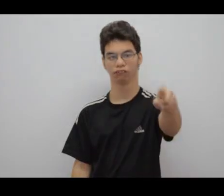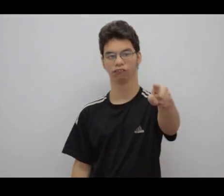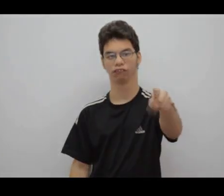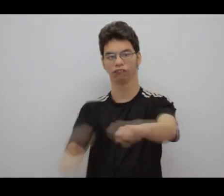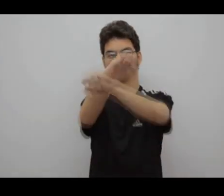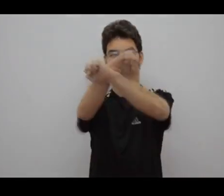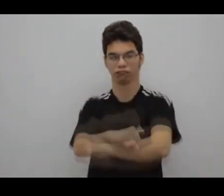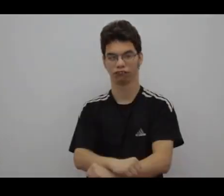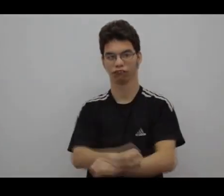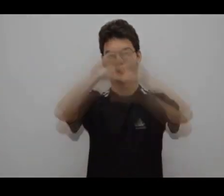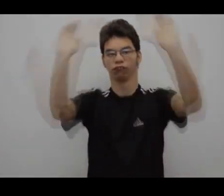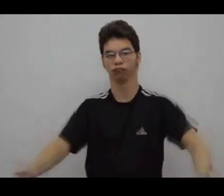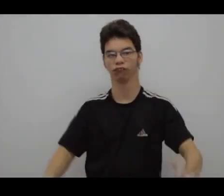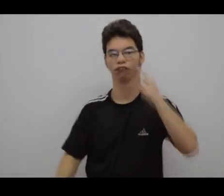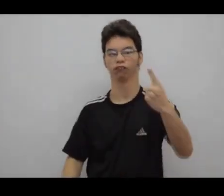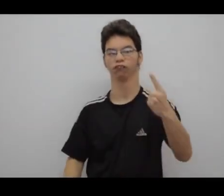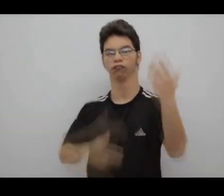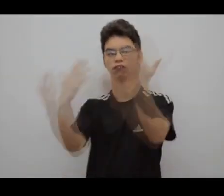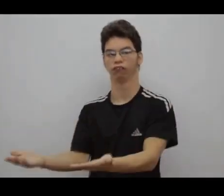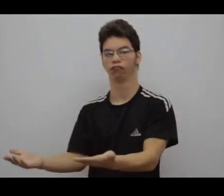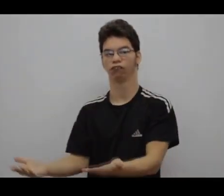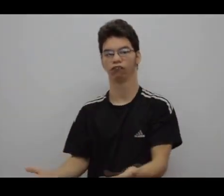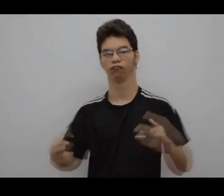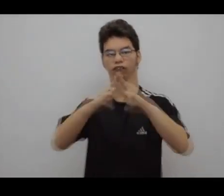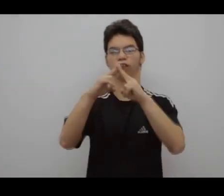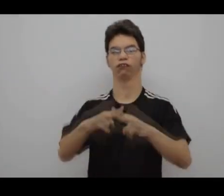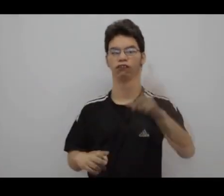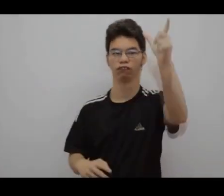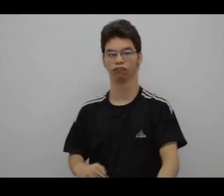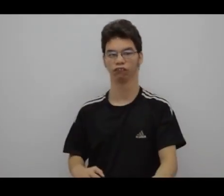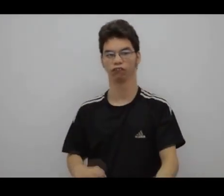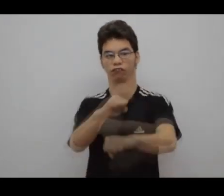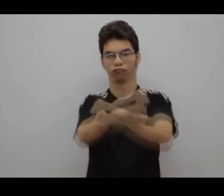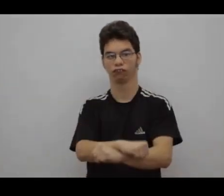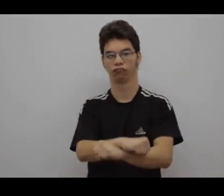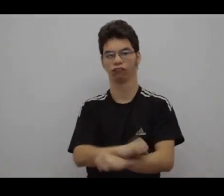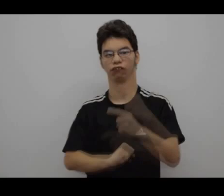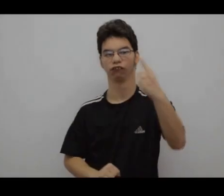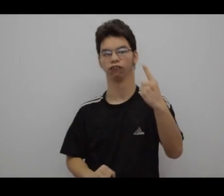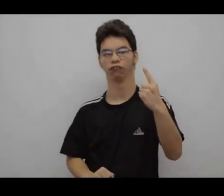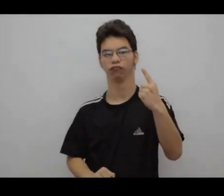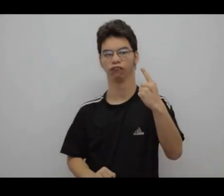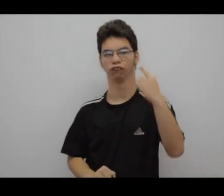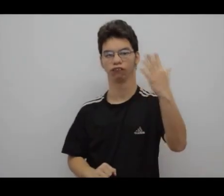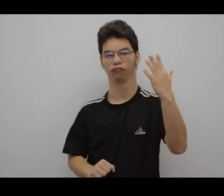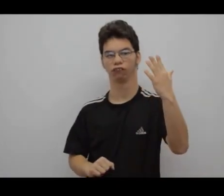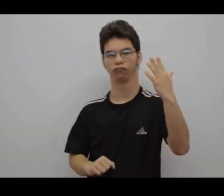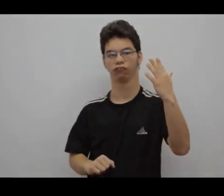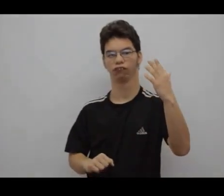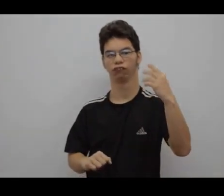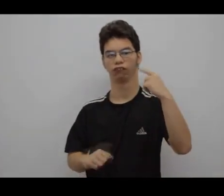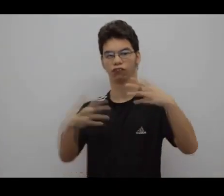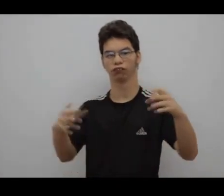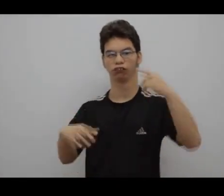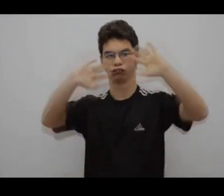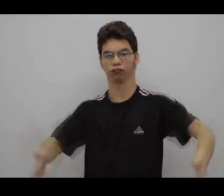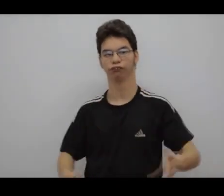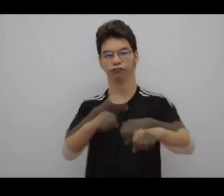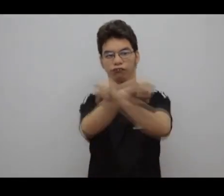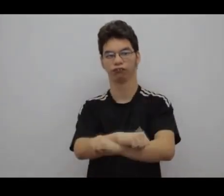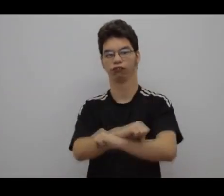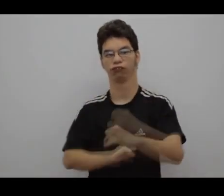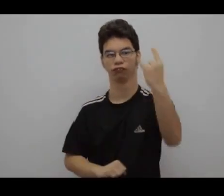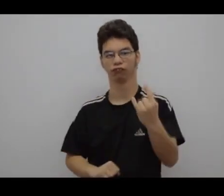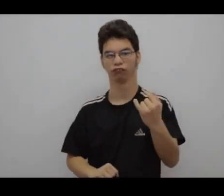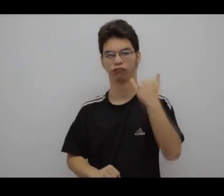Bueno, en esta sede van a encontrar a uno de los presos más conocidos en el penal, una